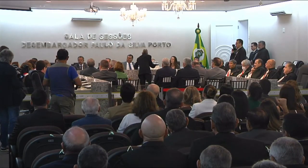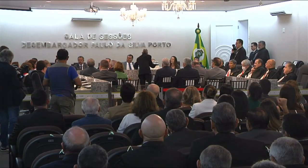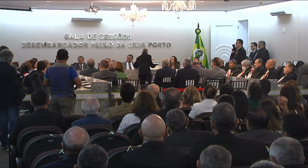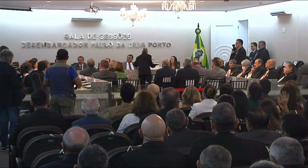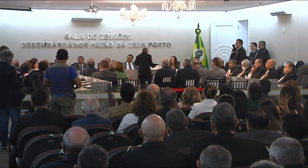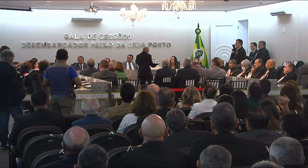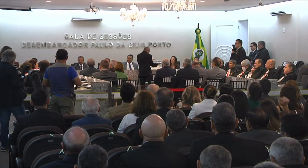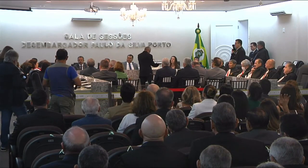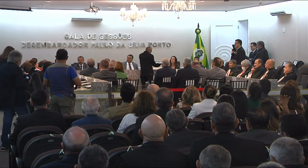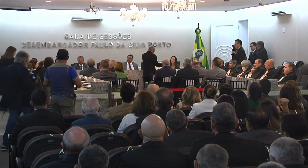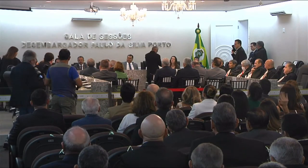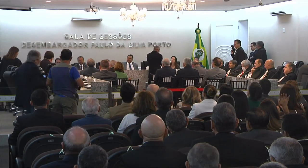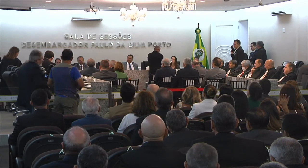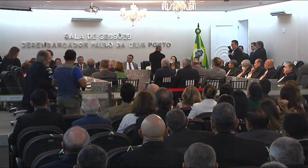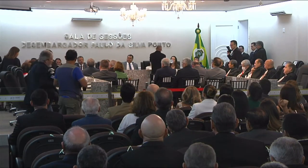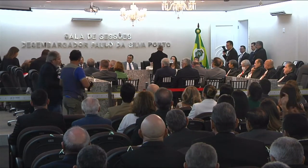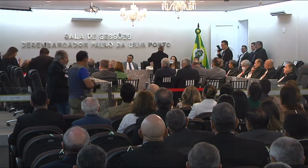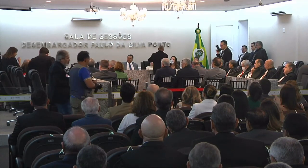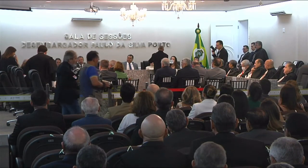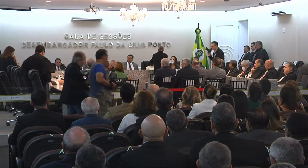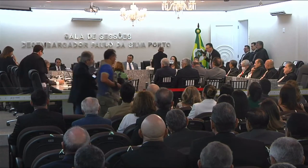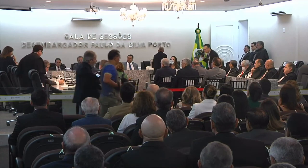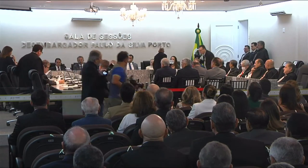principal para receber a medalha.